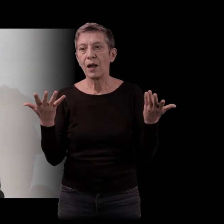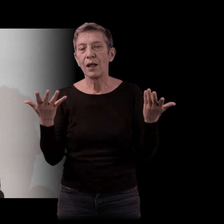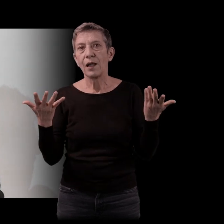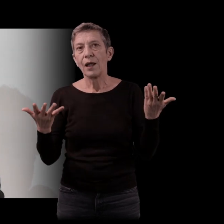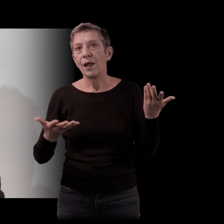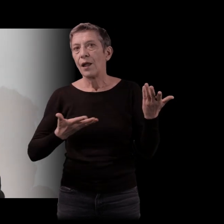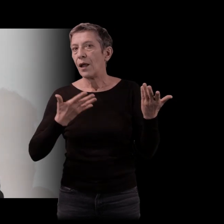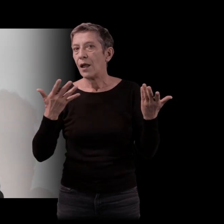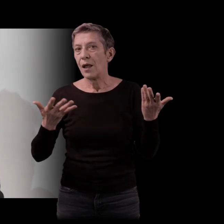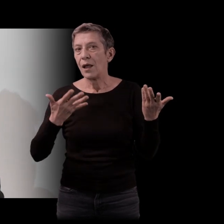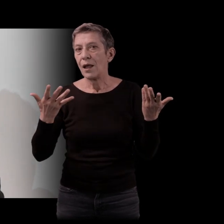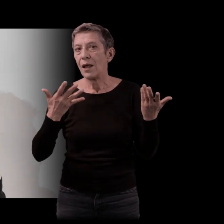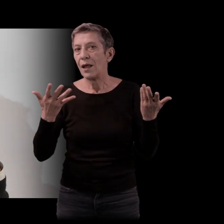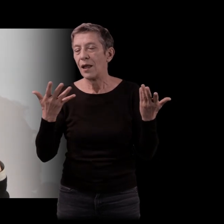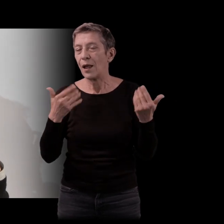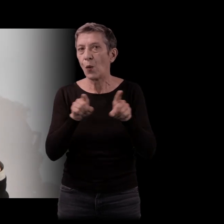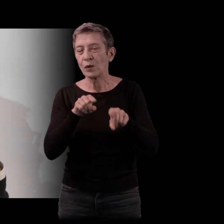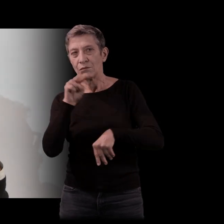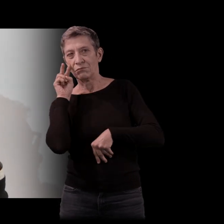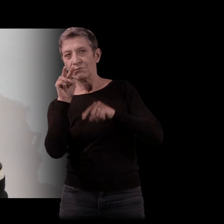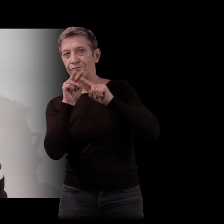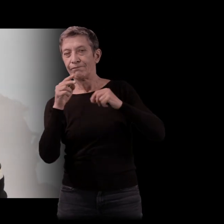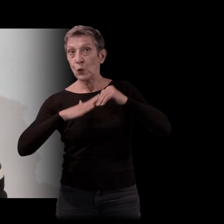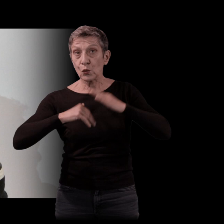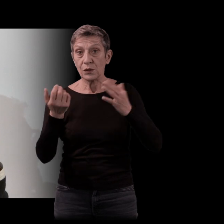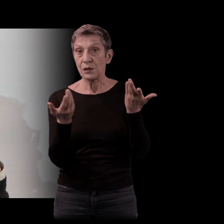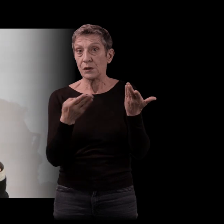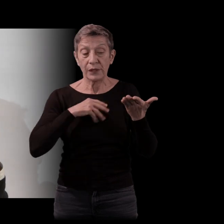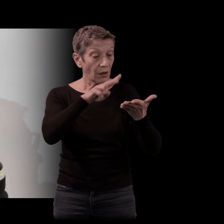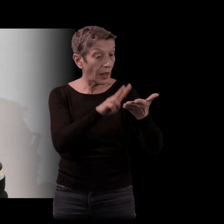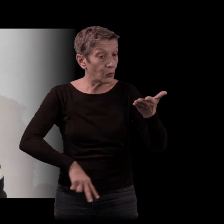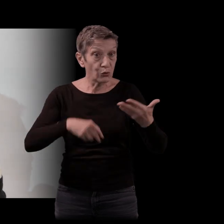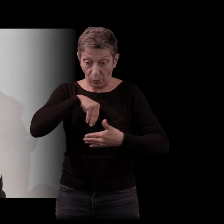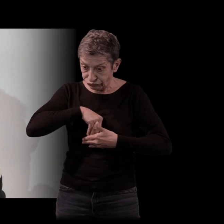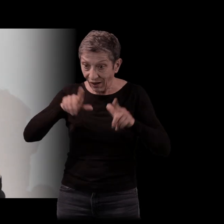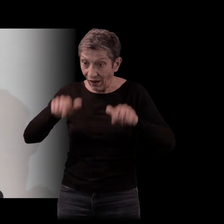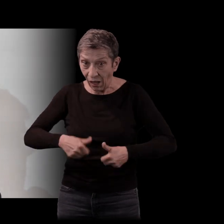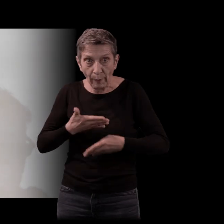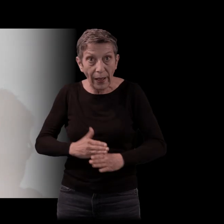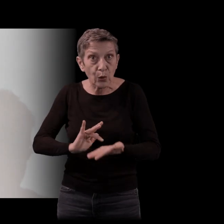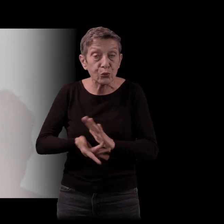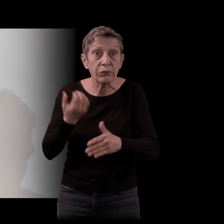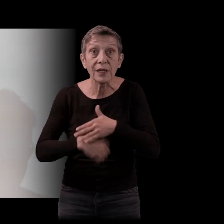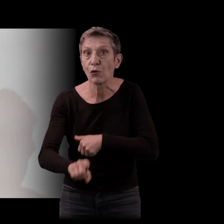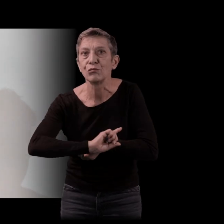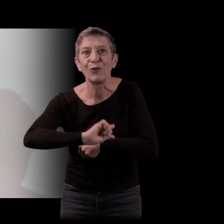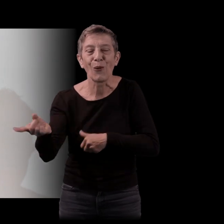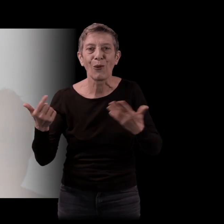Ce qui a construit mon regard, c'est les lectures aussi, voilà, c'était pas inné cette affaire-là. Au départ, je pense que pour tout le monde, le monde